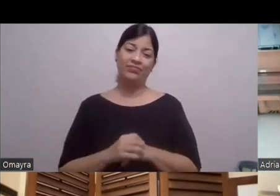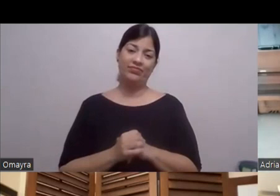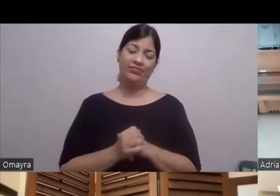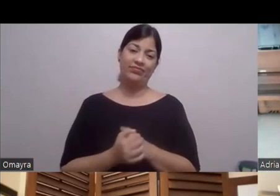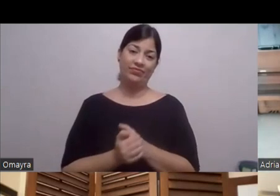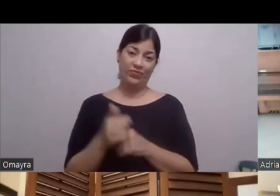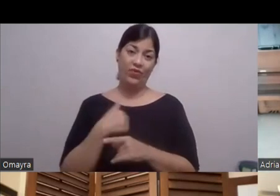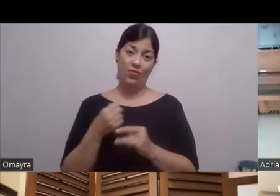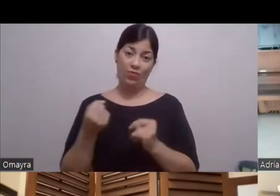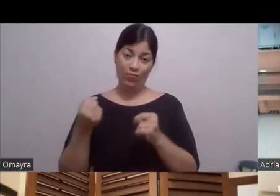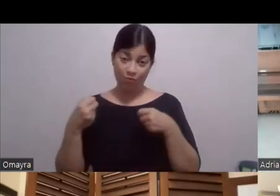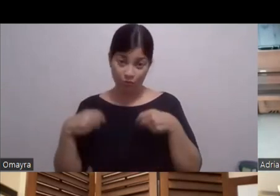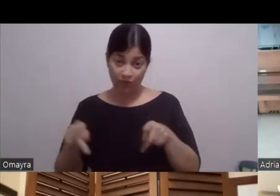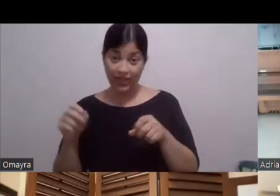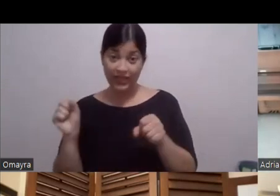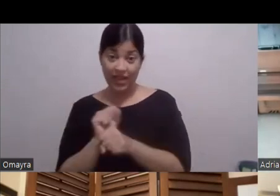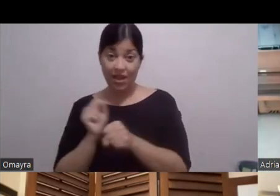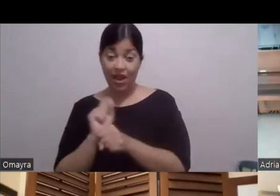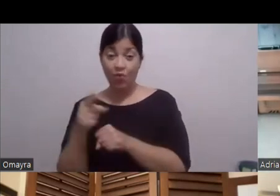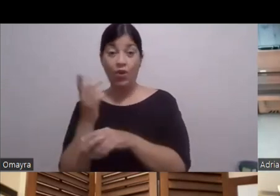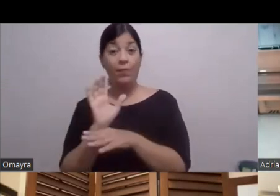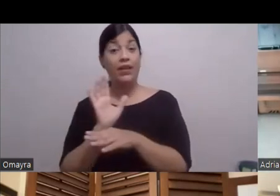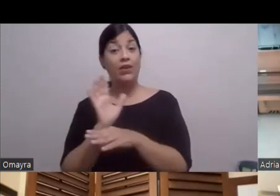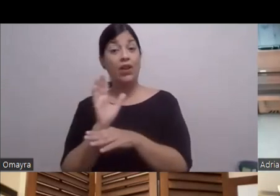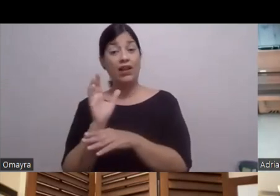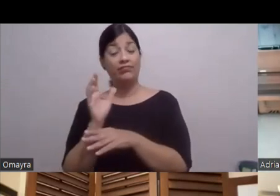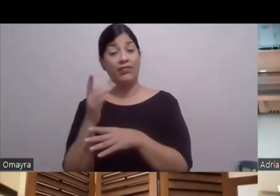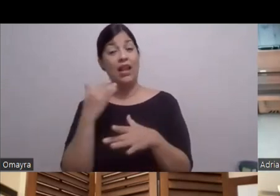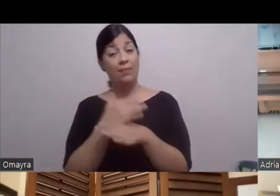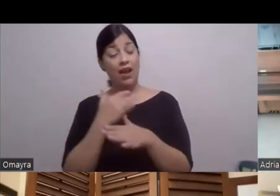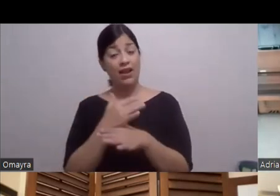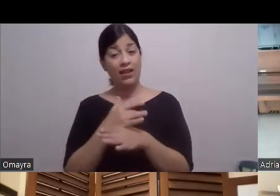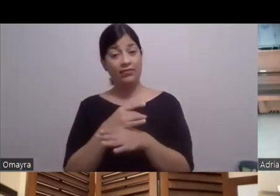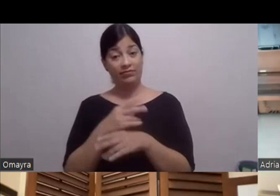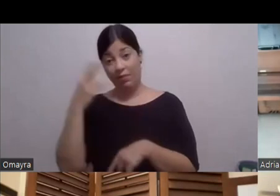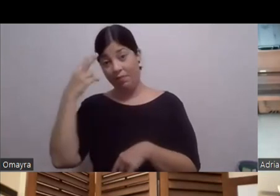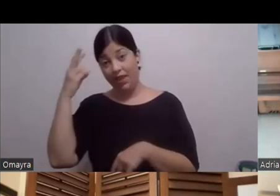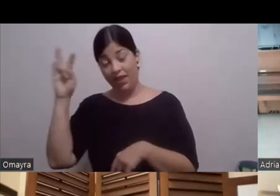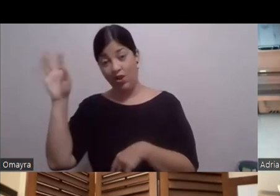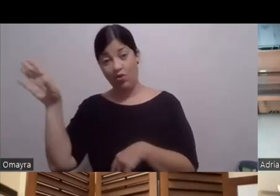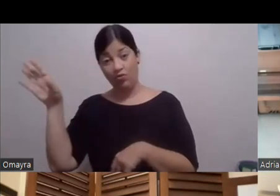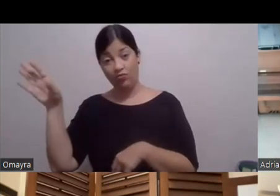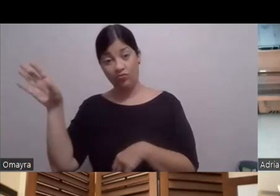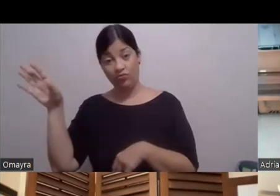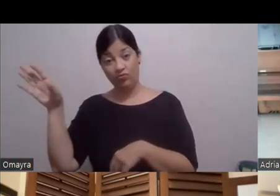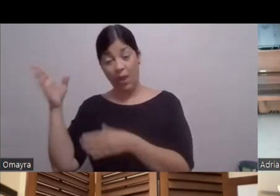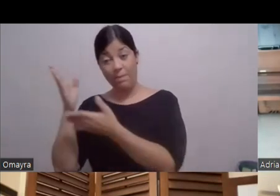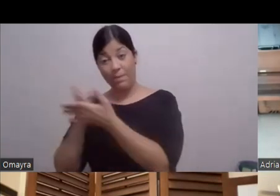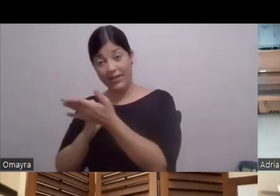trabajar En una película Alemana Que se firmó en México Parte se firmó en México Y otra parte En Alemania De hecho De un tema